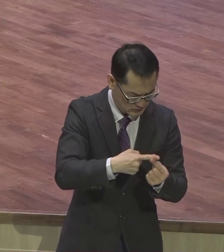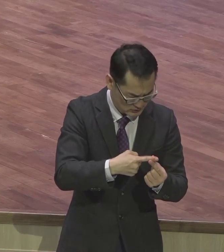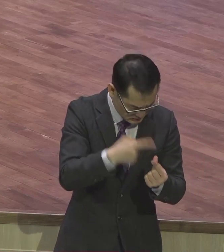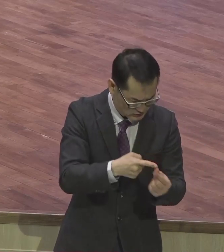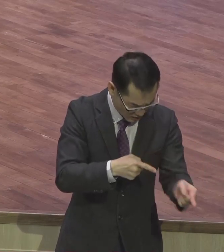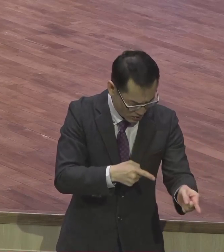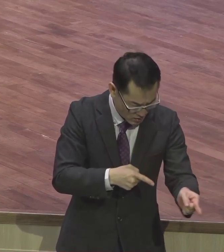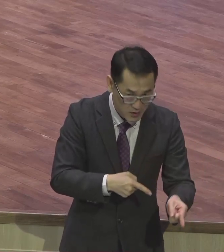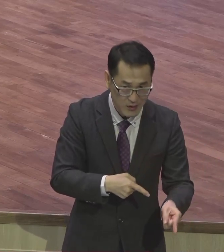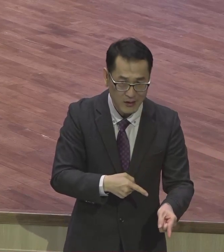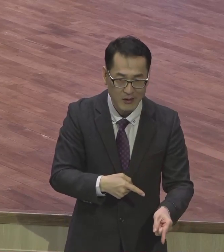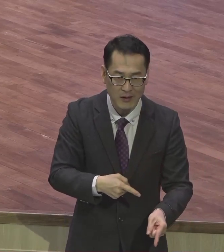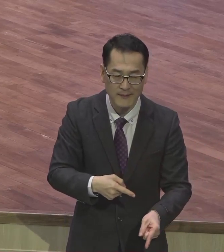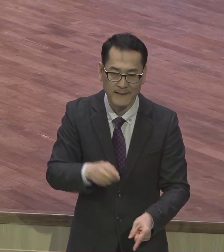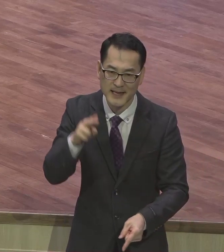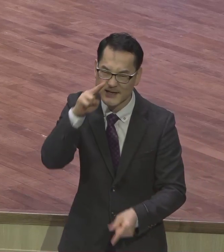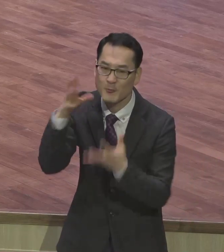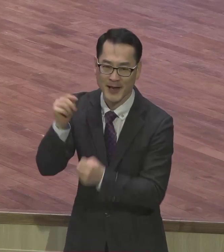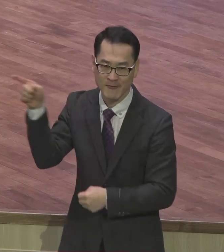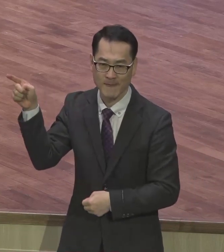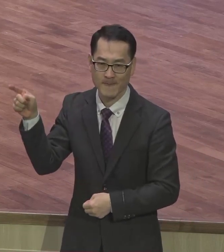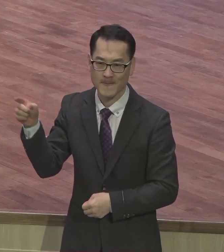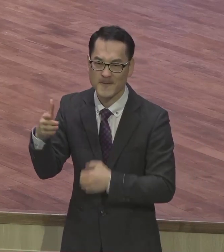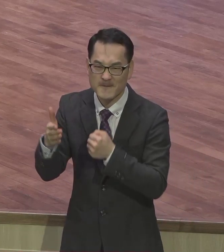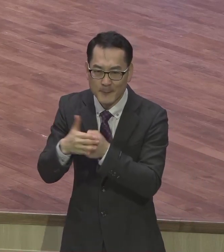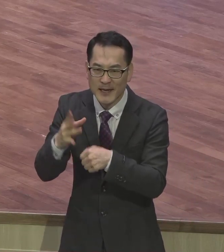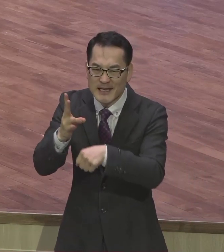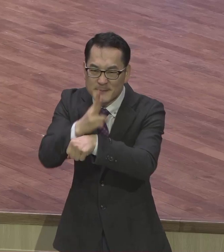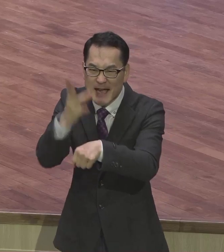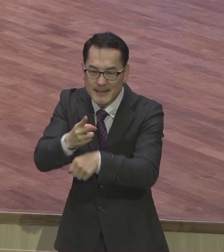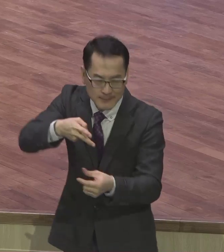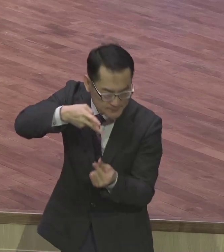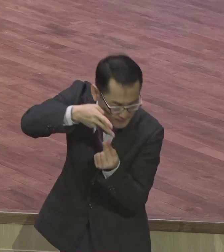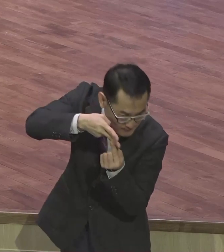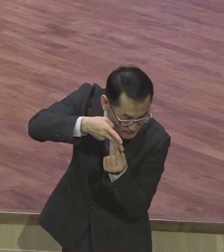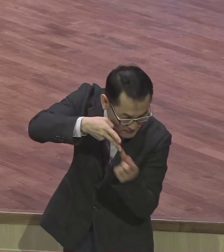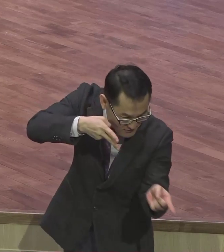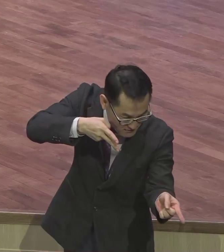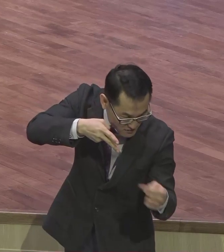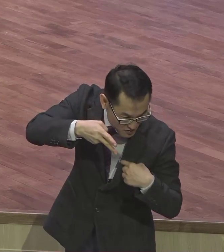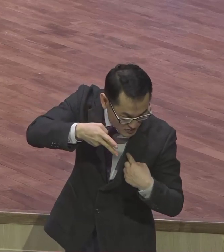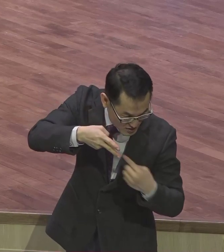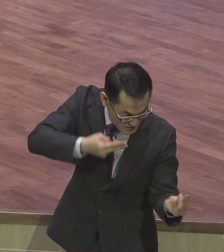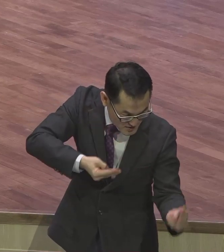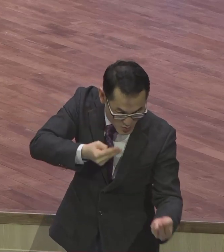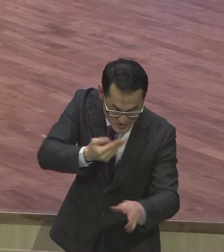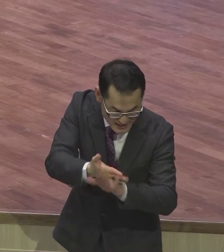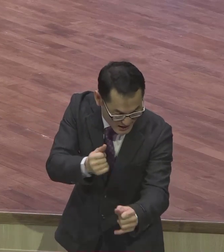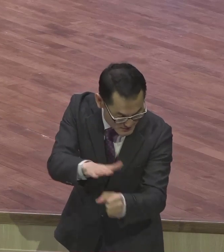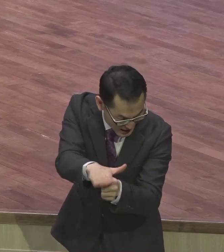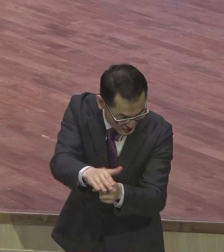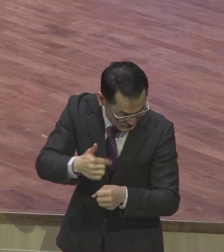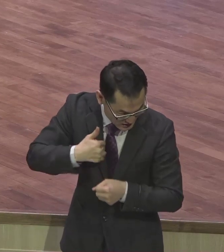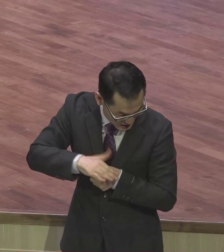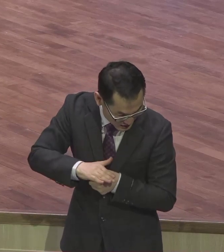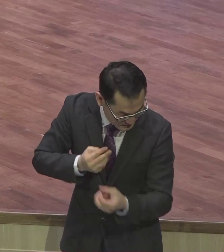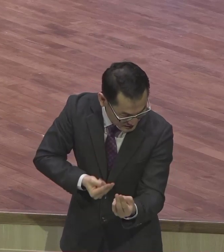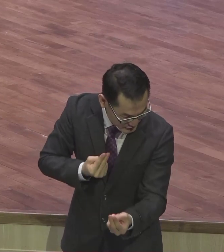그러니까요 24시간 쳐다보고 있어요. 여러분 아무리 우리가 사랑해도 24시간은 안 되거든. 하나님 우리를 어떻게 보니 24시간 보고